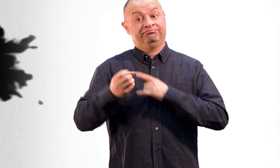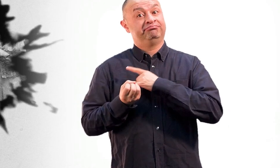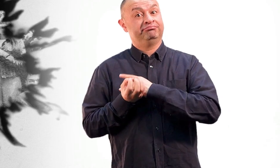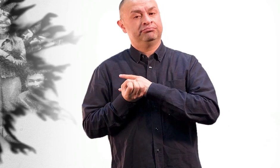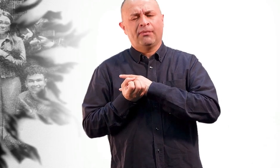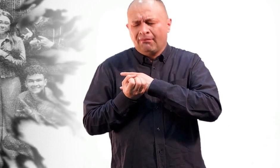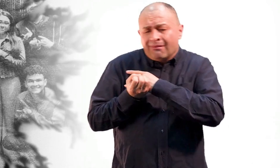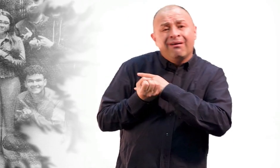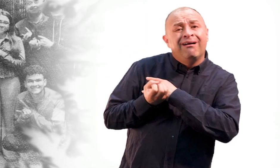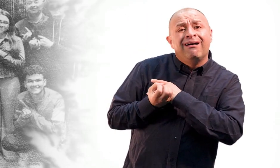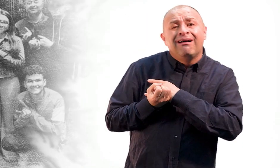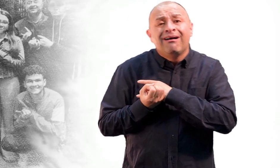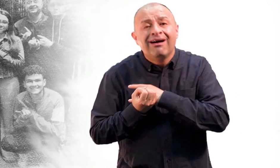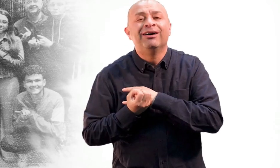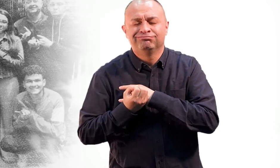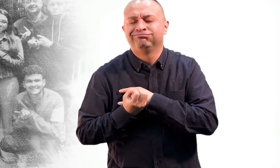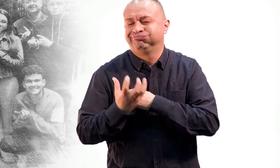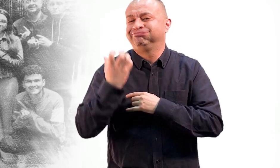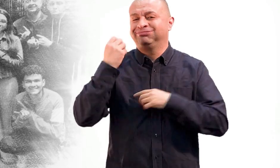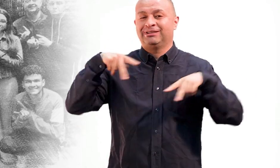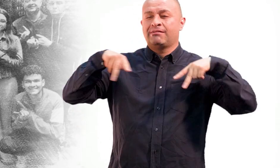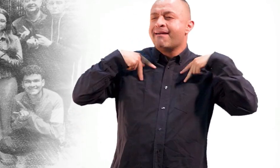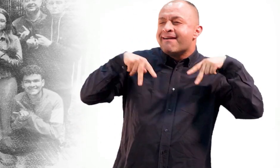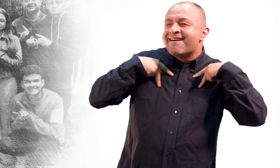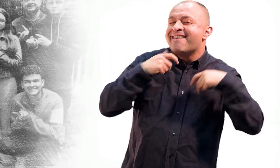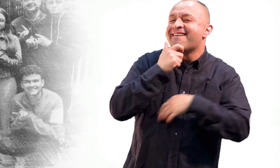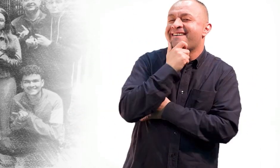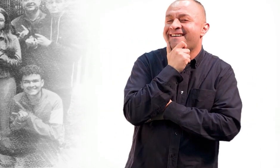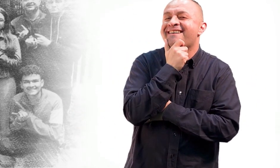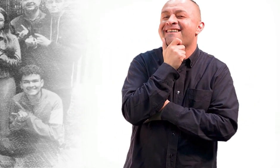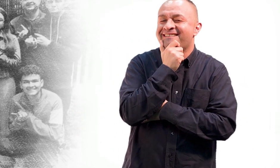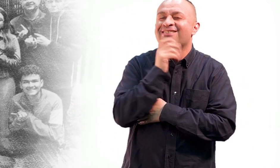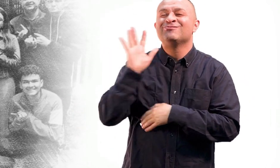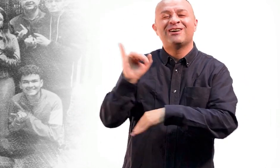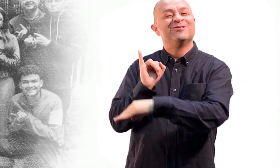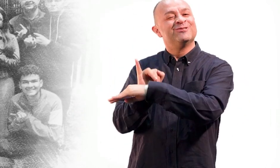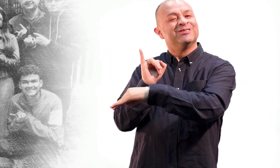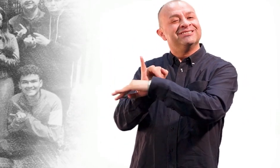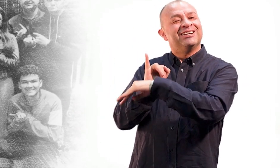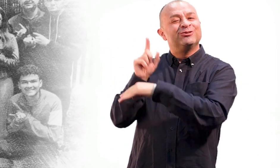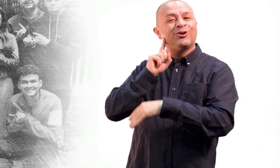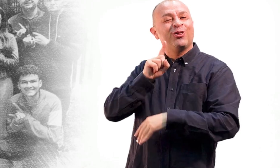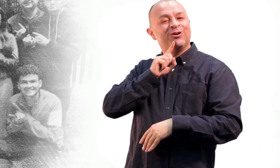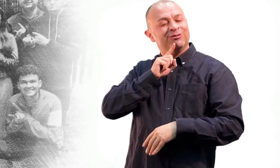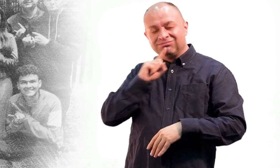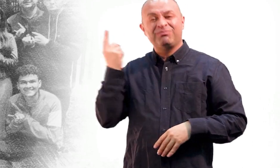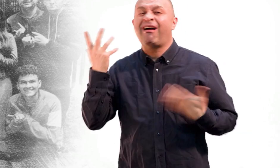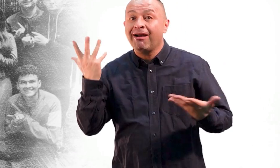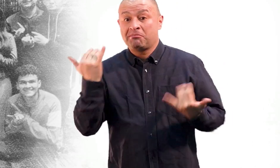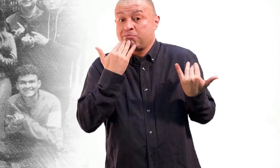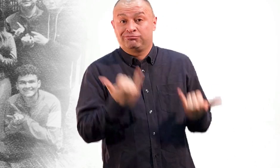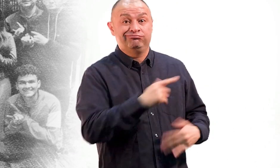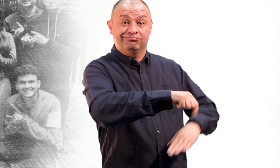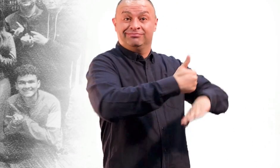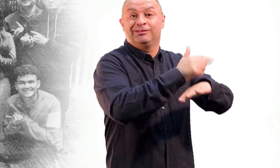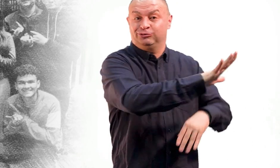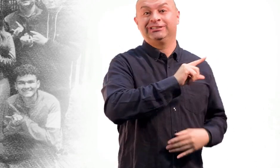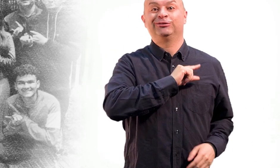en la Universidad Pedagógica, la historia de Lepé, del Instituto Nacional para Sordos, y todo lo que se gesta en esta